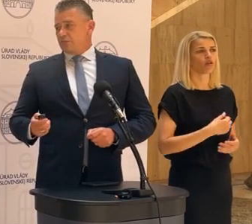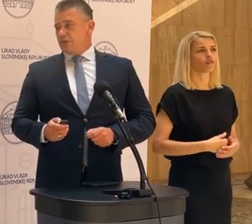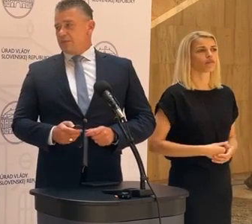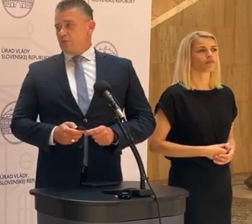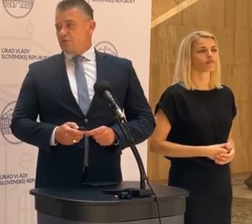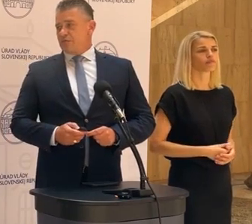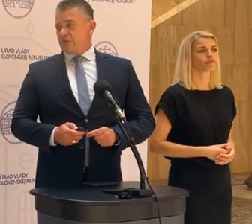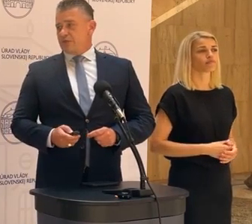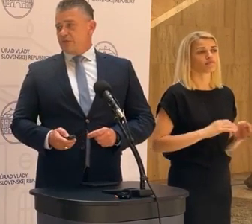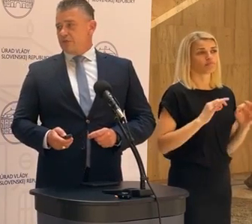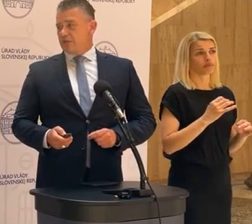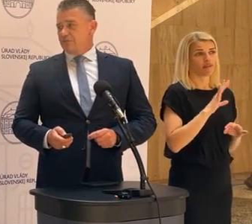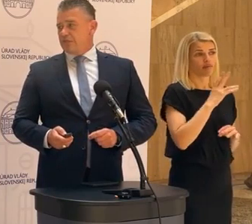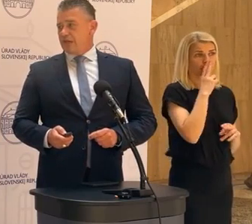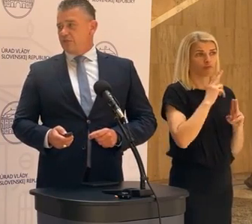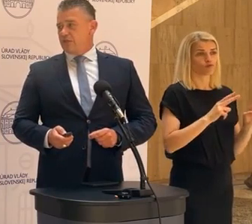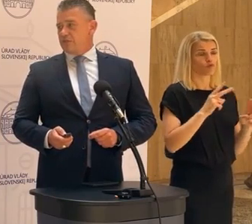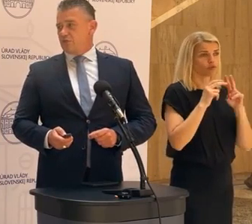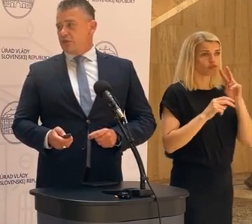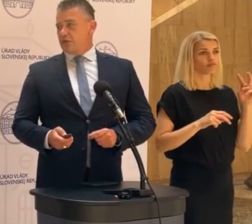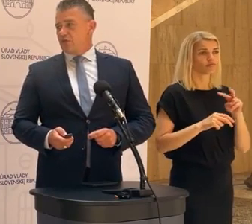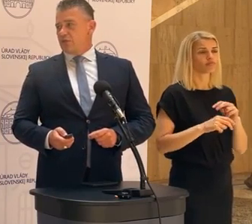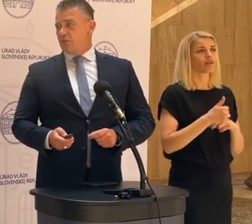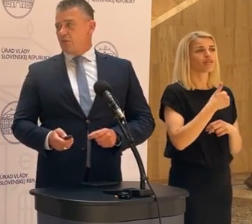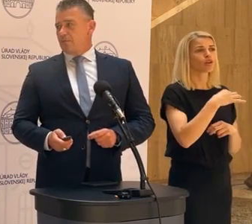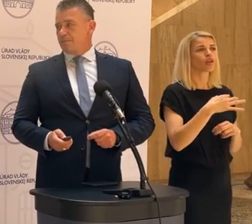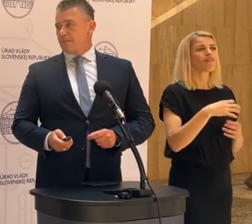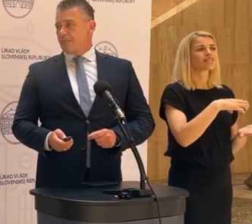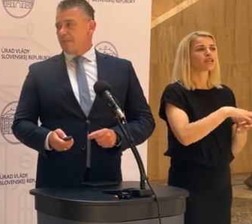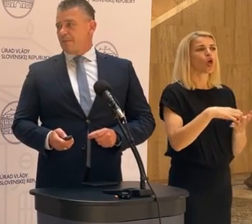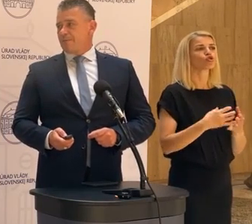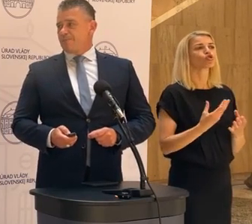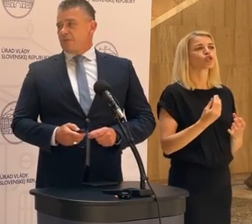Tu máte možnosť vidieť zajednotlivé zložky, koľko ich bolo.